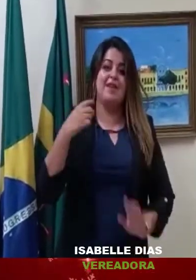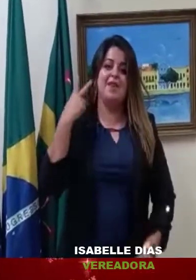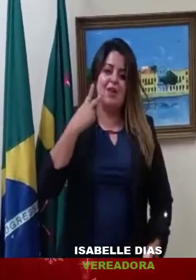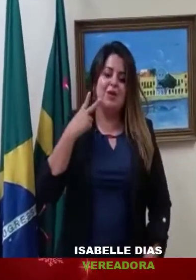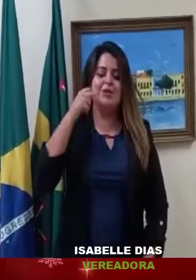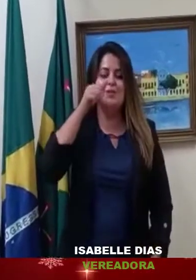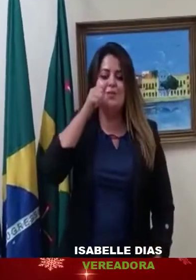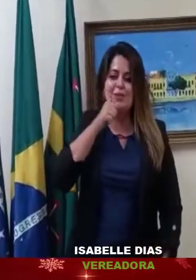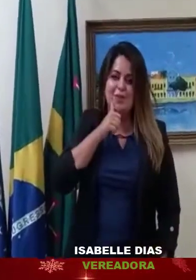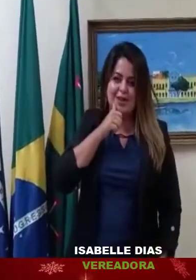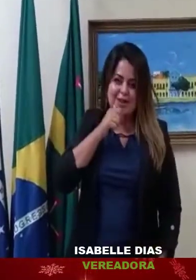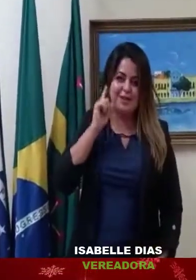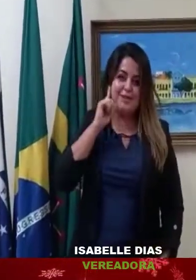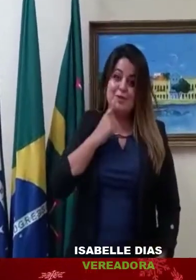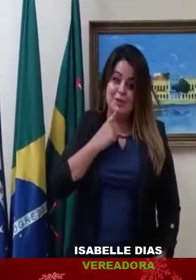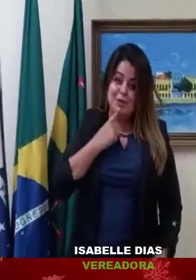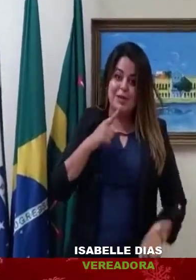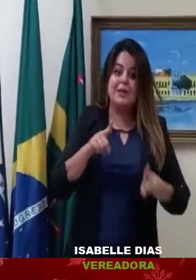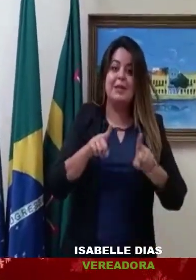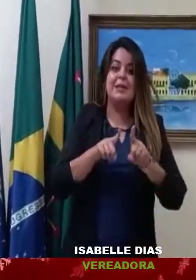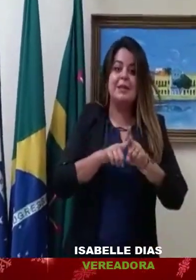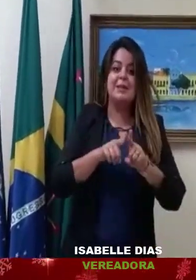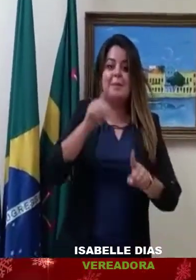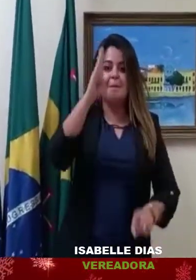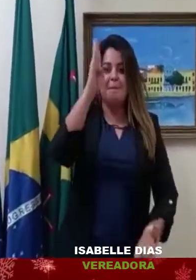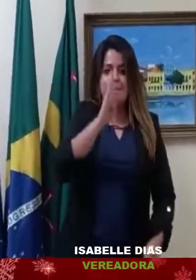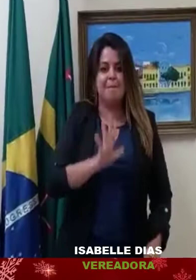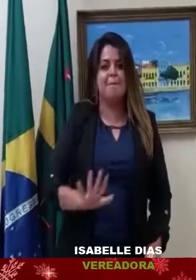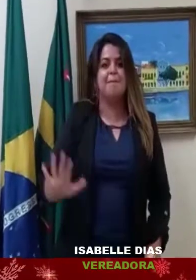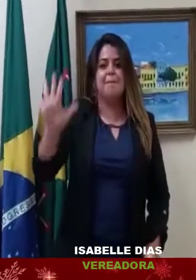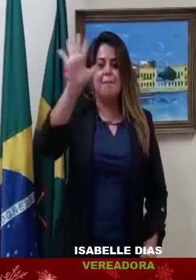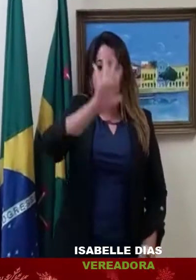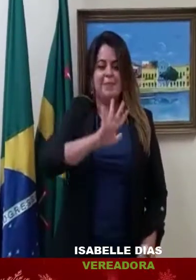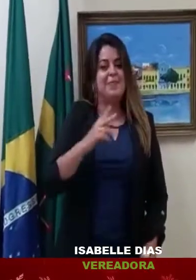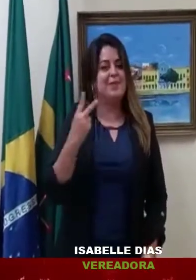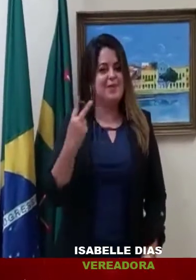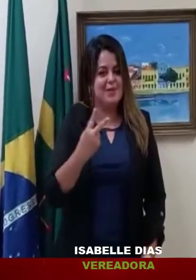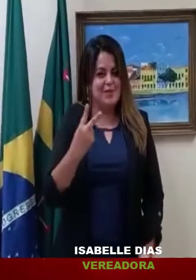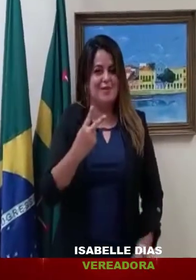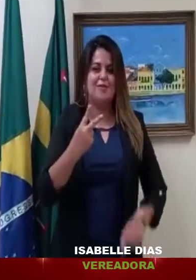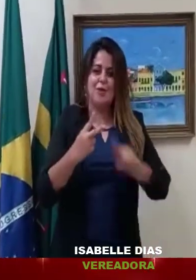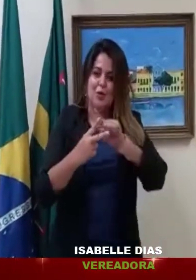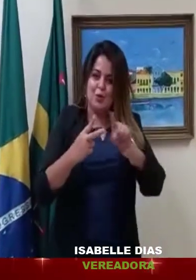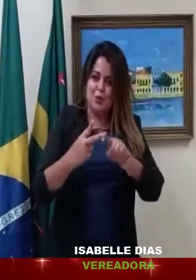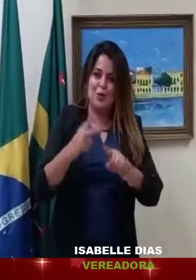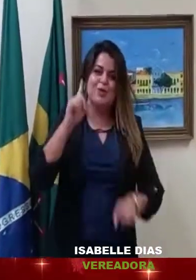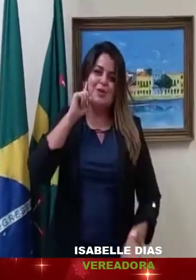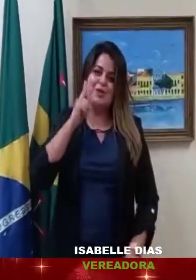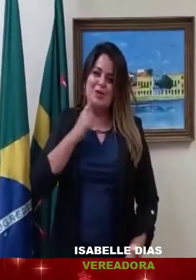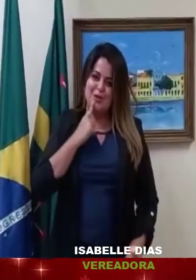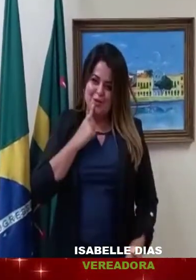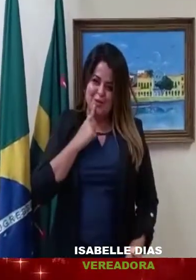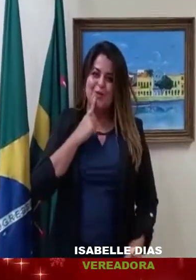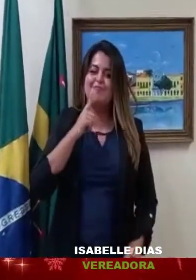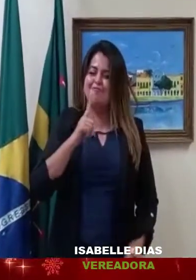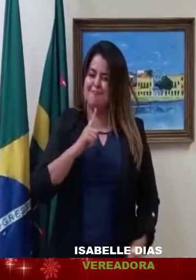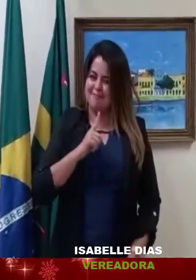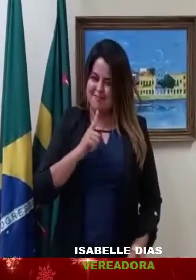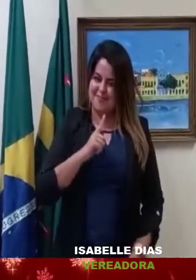localidade. Um marco no Paraná. No Brasil, somos duas candidatas